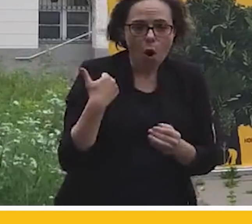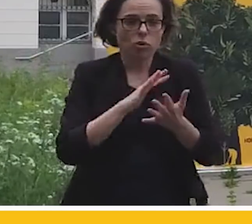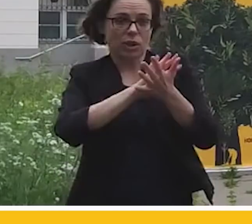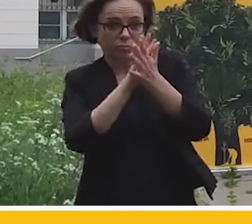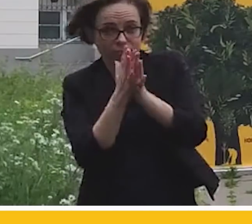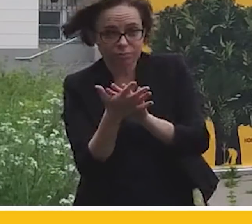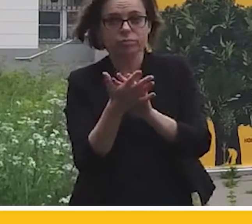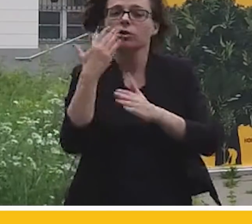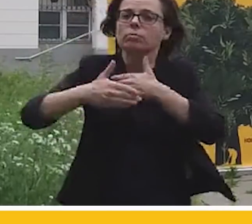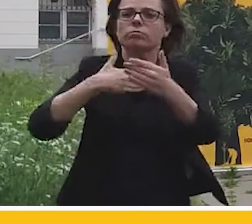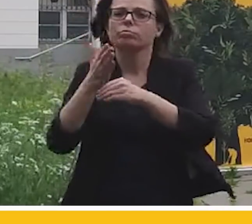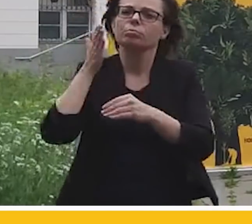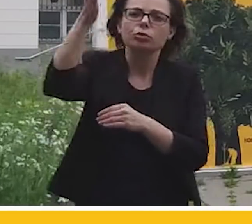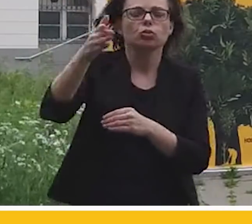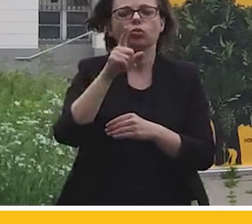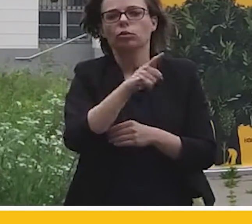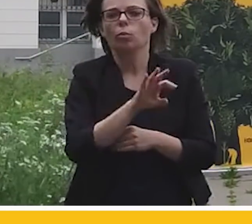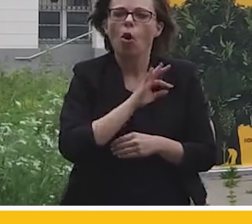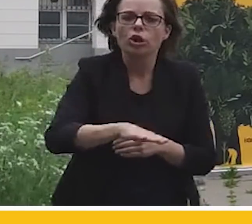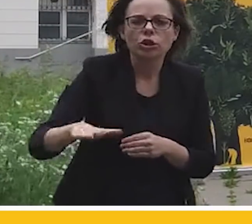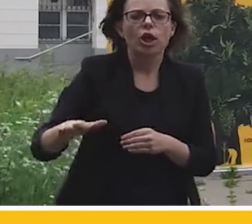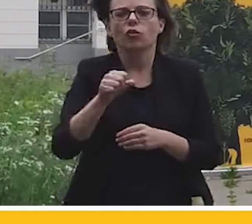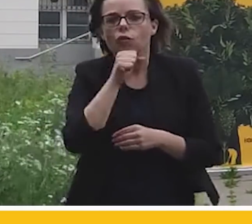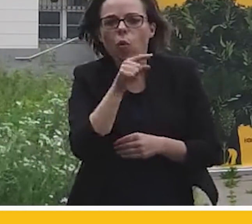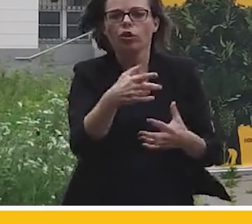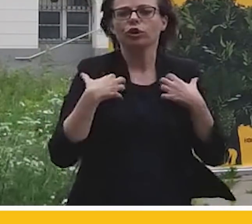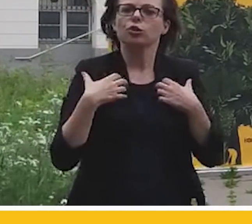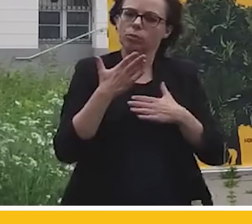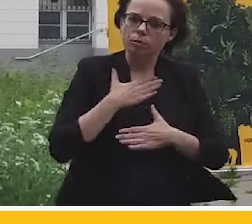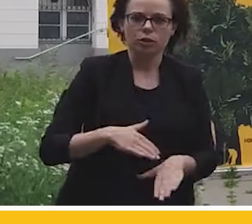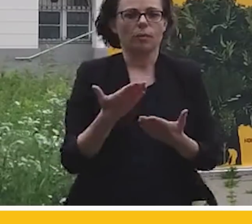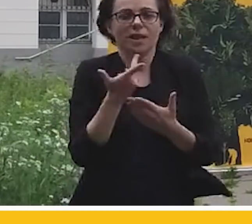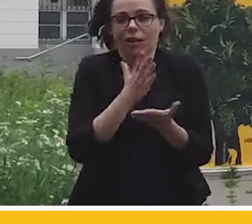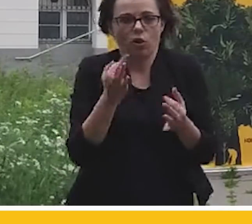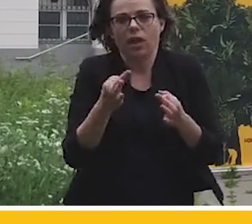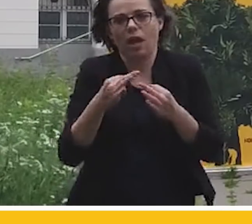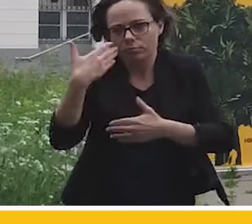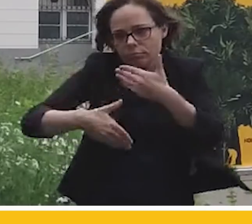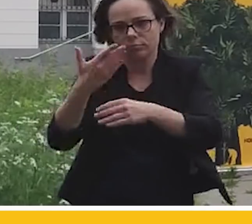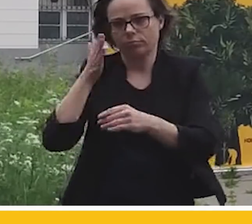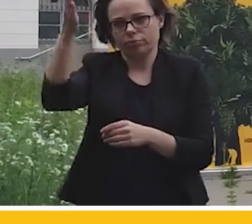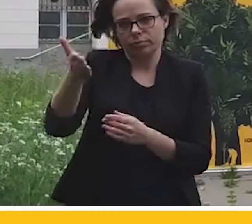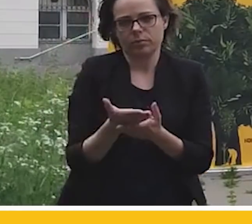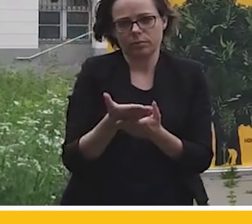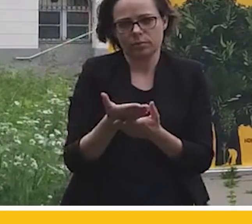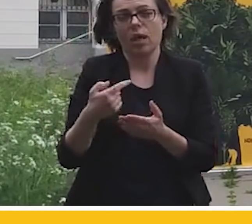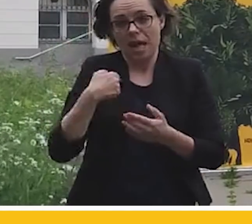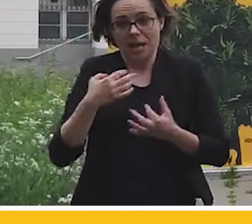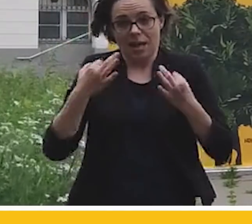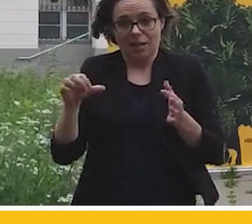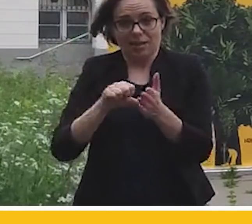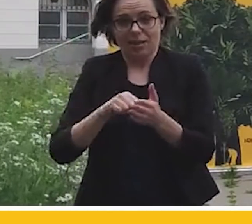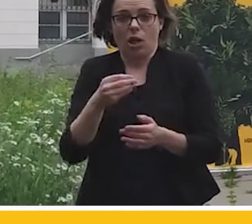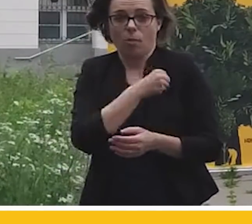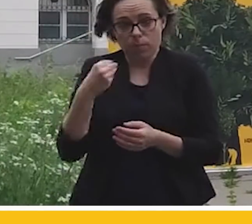Zrobienie z Polski przyjaznego miejsca dla moich dzieci i wnuków. Na pokolenia. I to jest odpowiedzialność, którą zaciągam dziś kandydując na